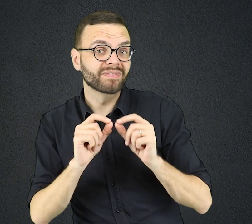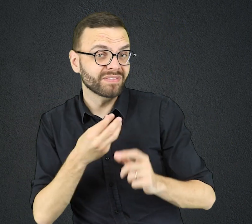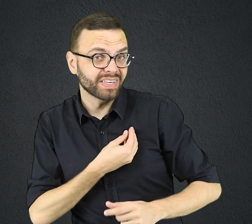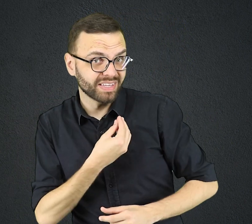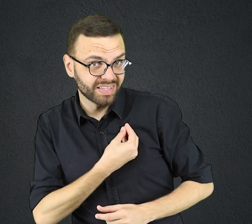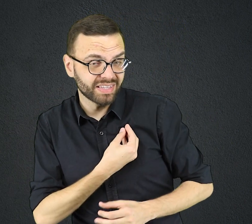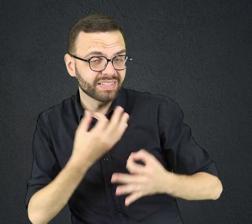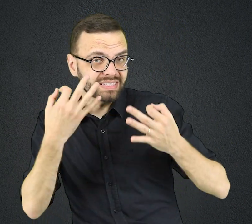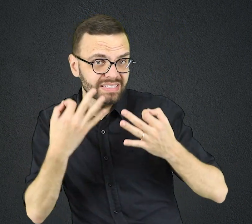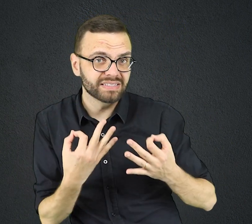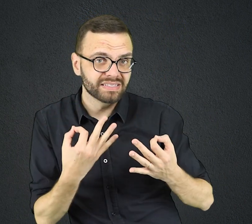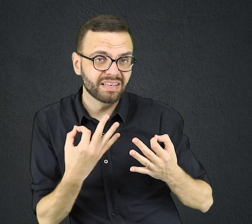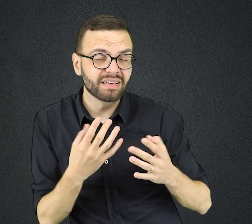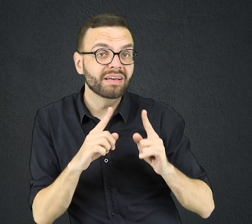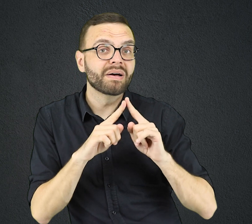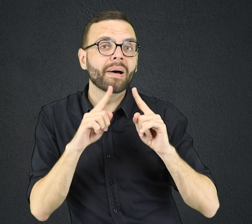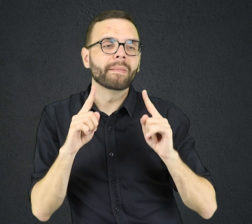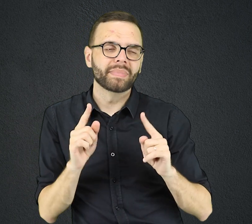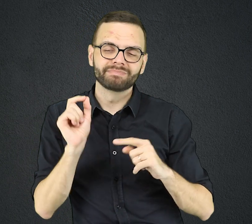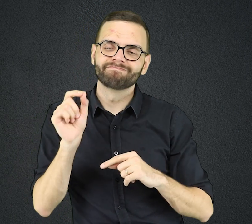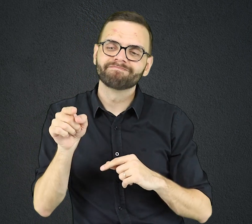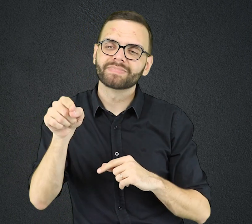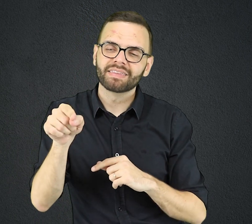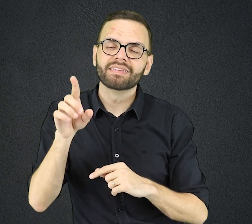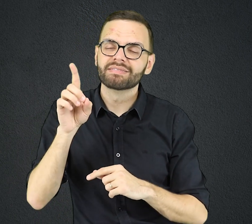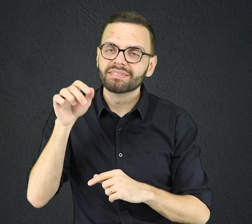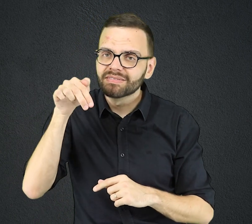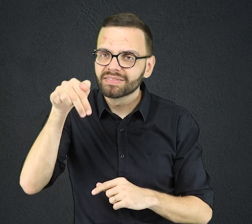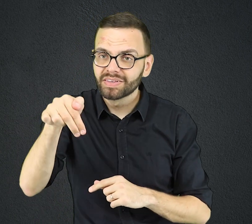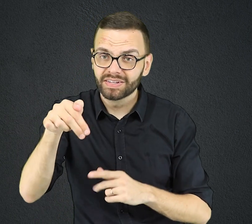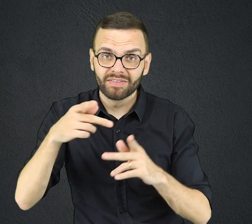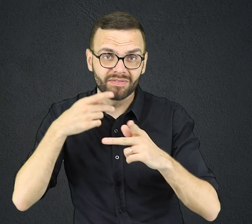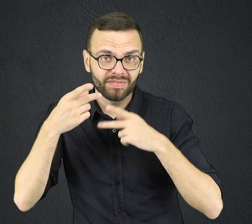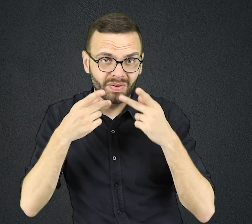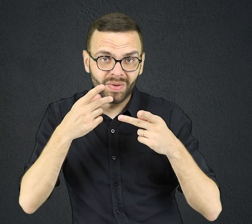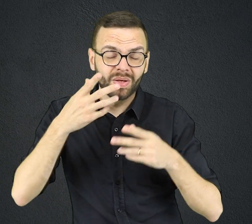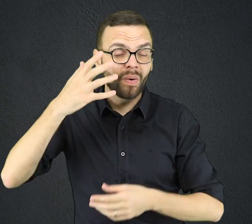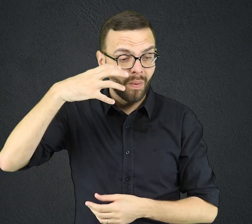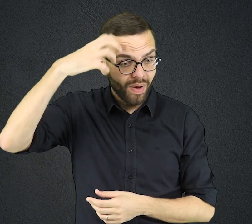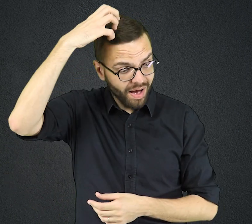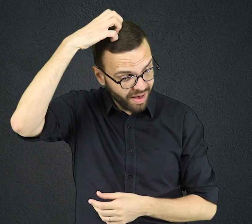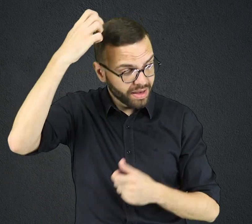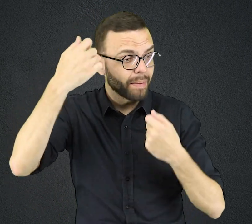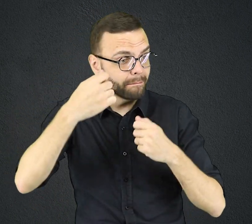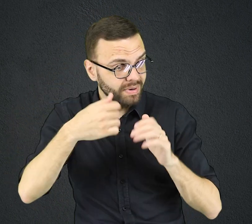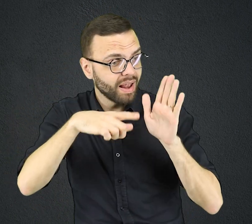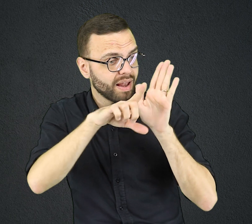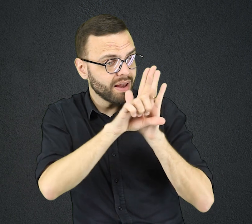condenação foi convencer o rei a baixar um decreto que proibia qualquer pessoa de orar a algo ou